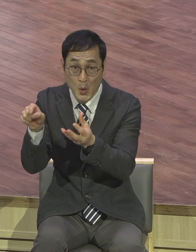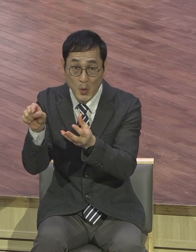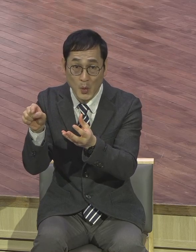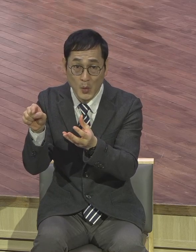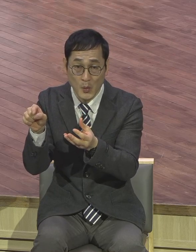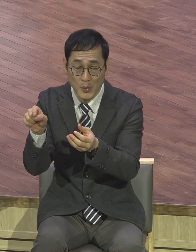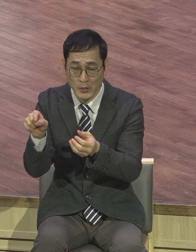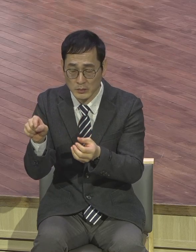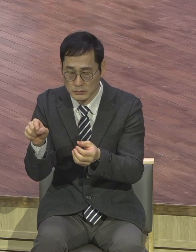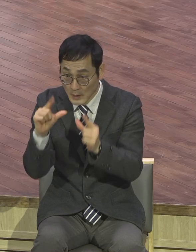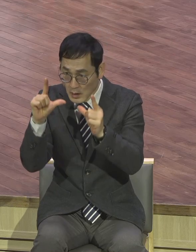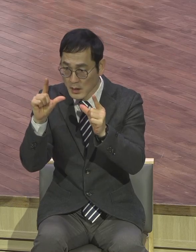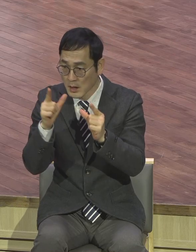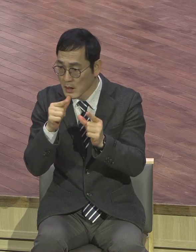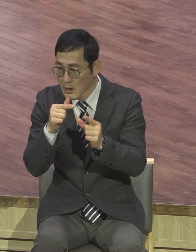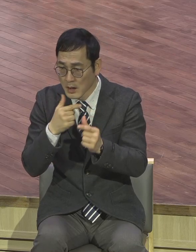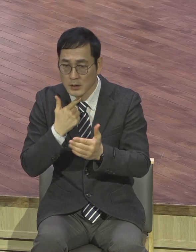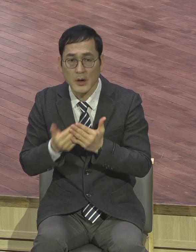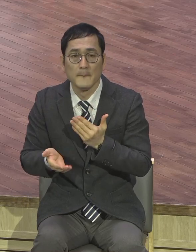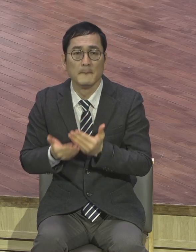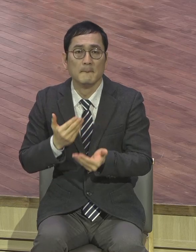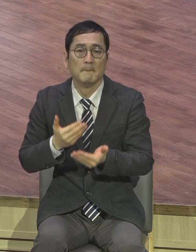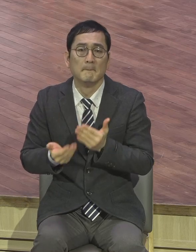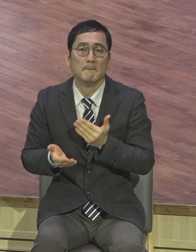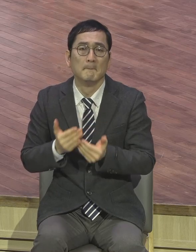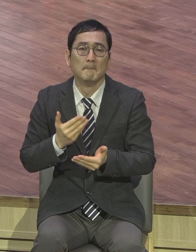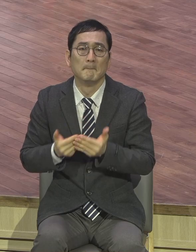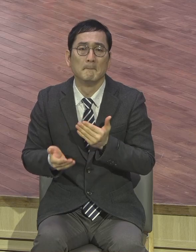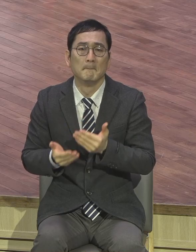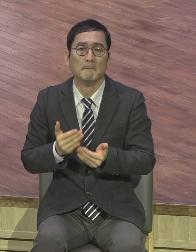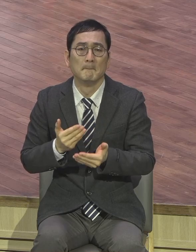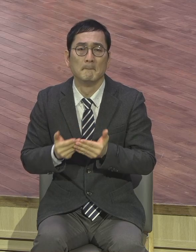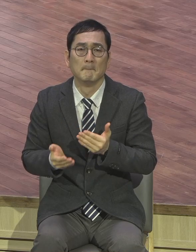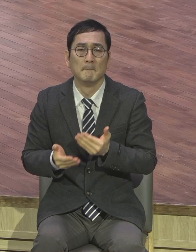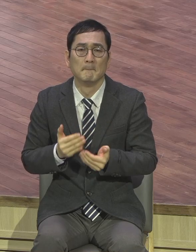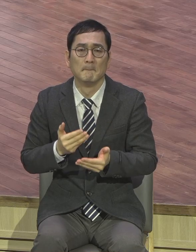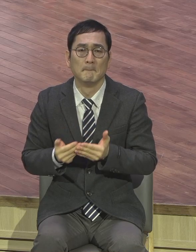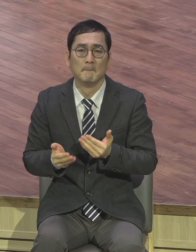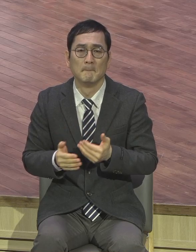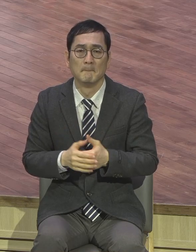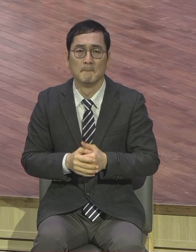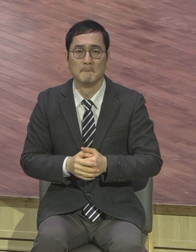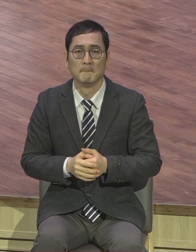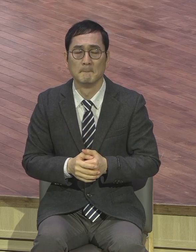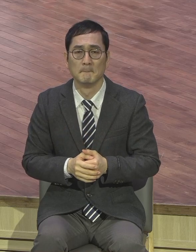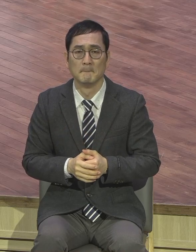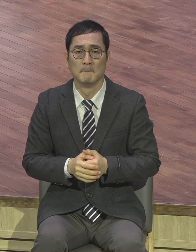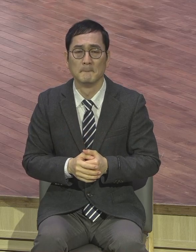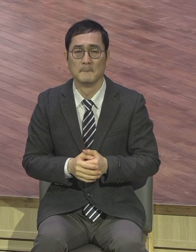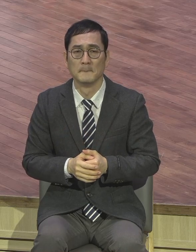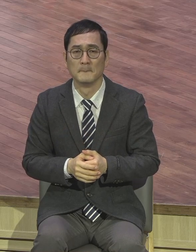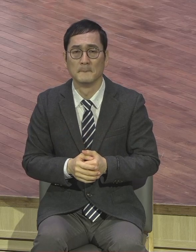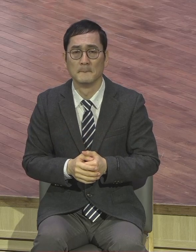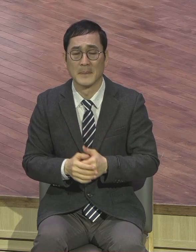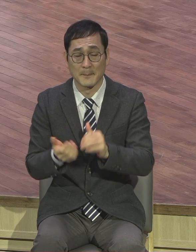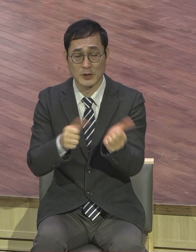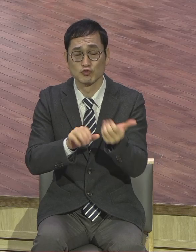우리가 킹덤 오브가 땅이 있고 벽신이 있고 왕이 있는 천국이 있습니다. 그런데 이 땅에서 예수 믿는